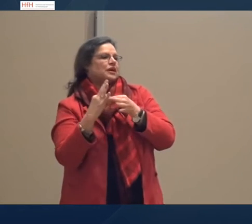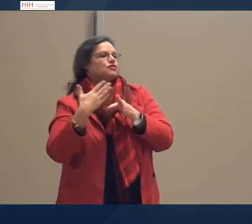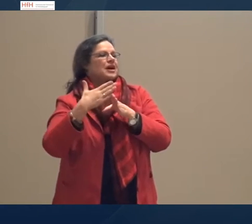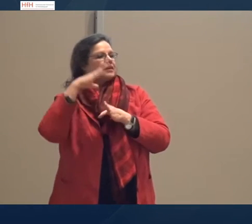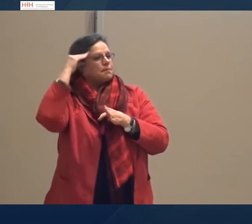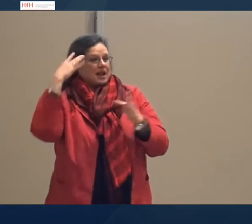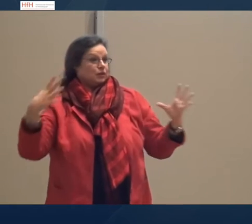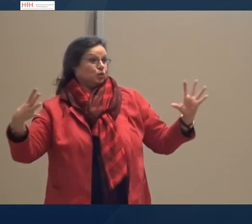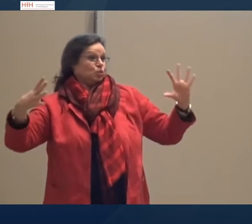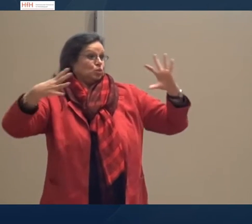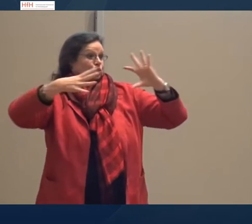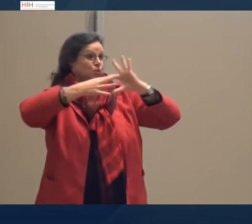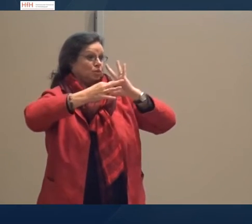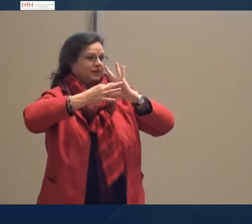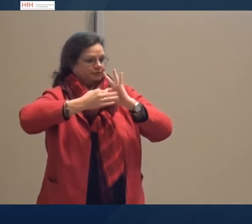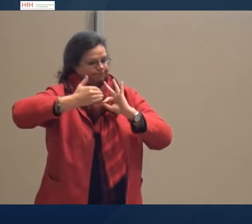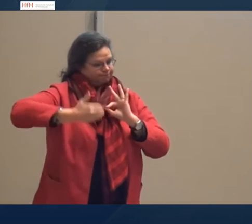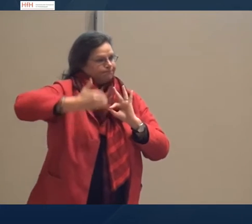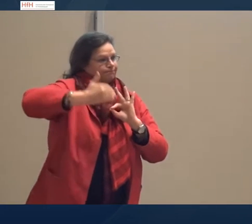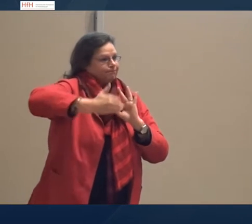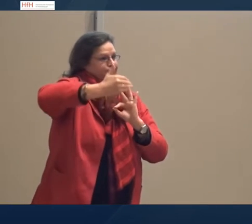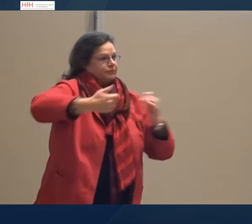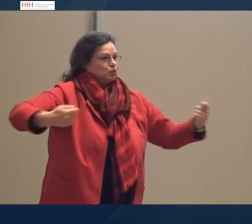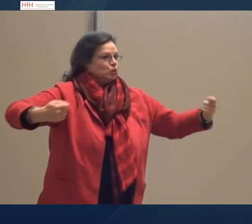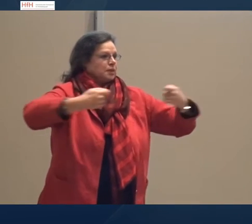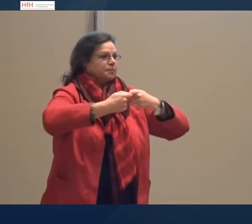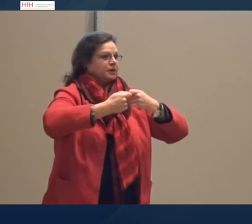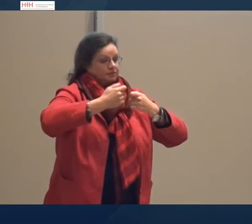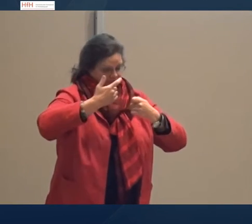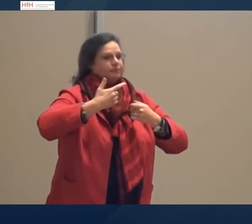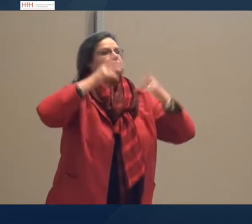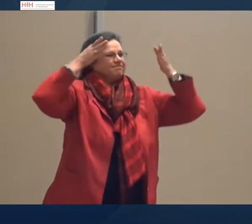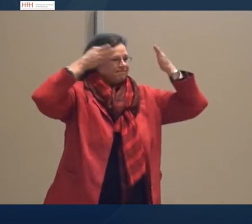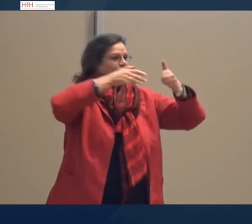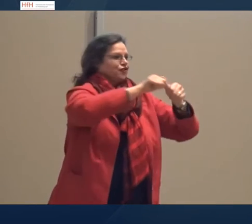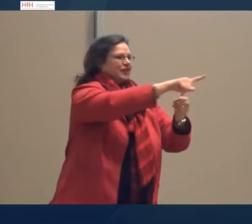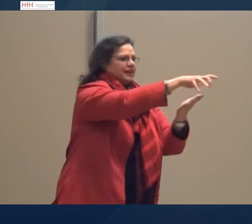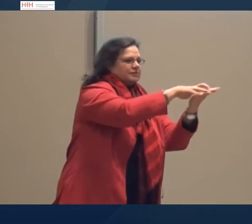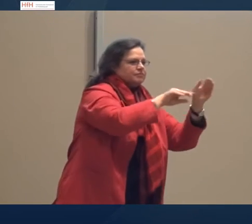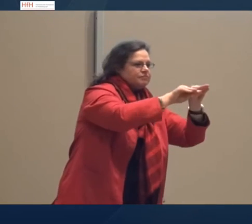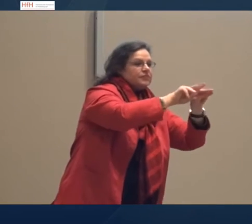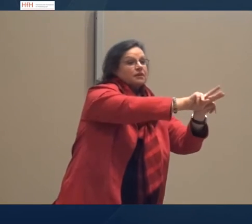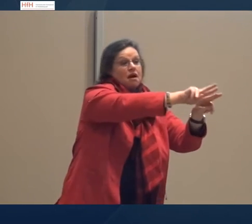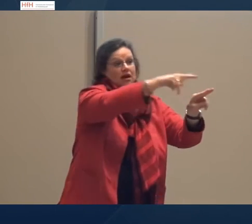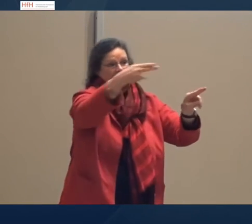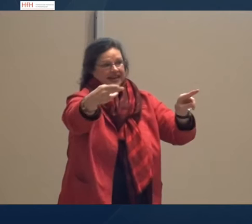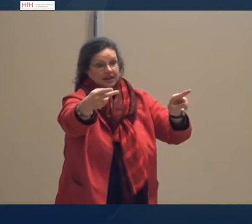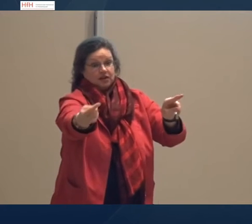ist auch eng mit verbunden und wird diese Arbeit weiter verfolgen. Wir werden diese Forschungsergebnisse übertragen